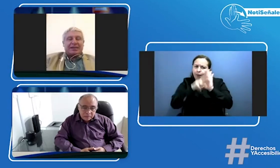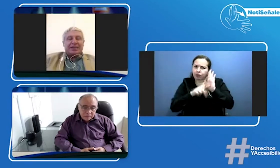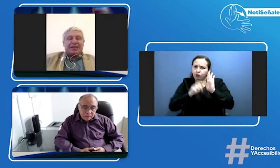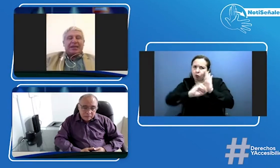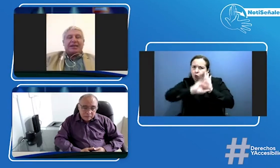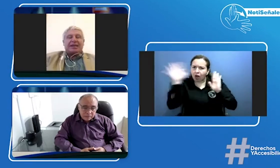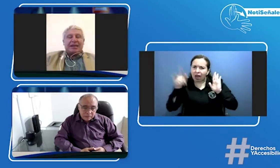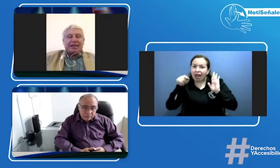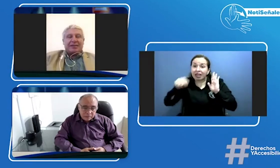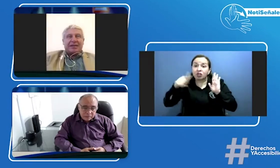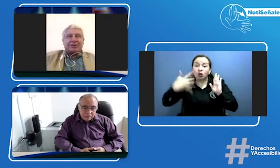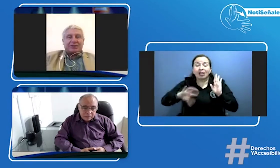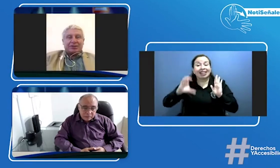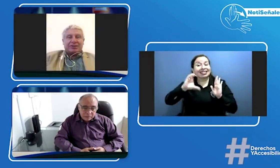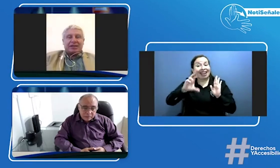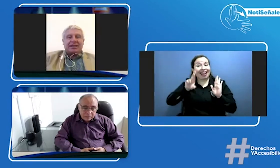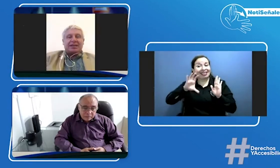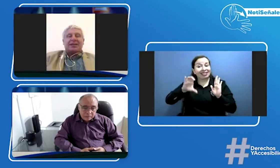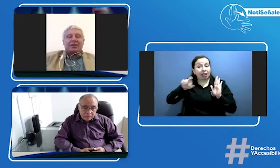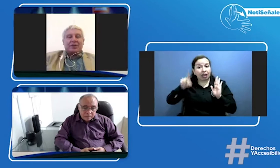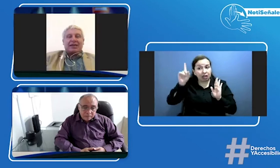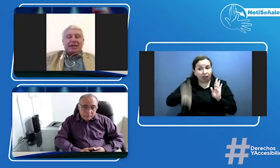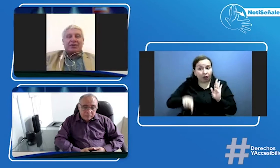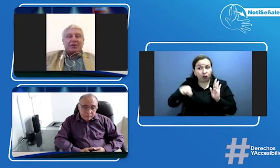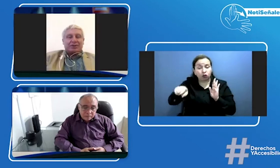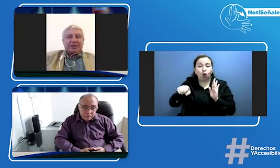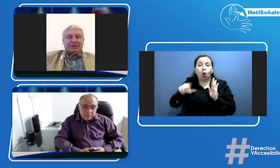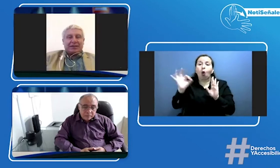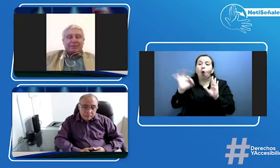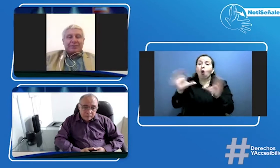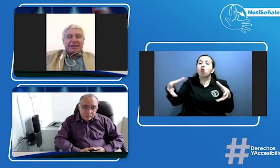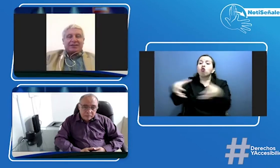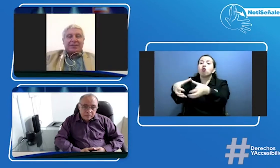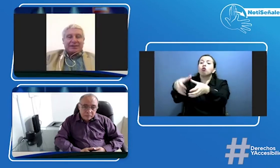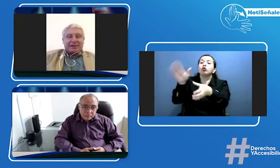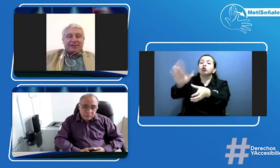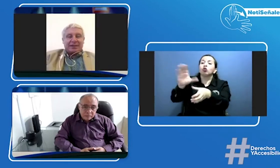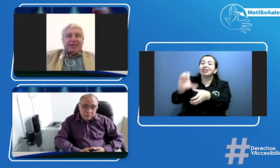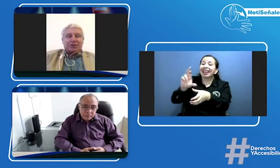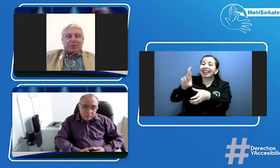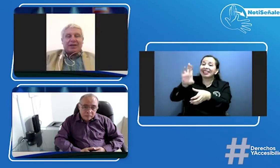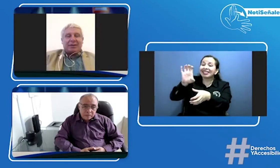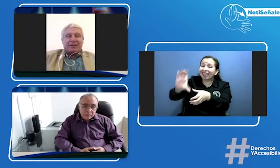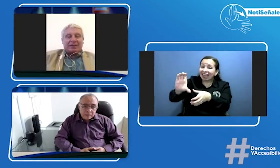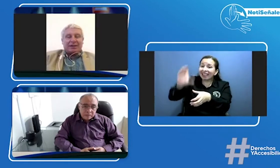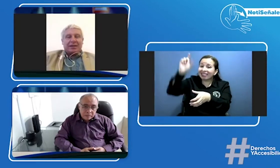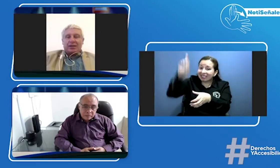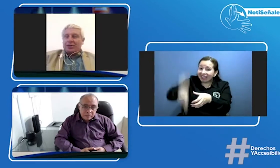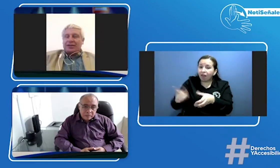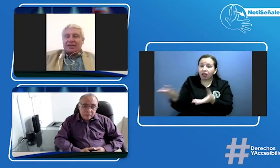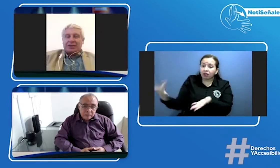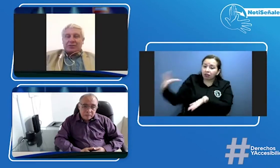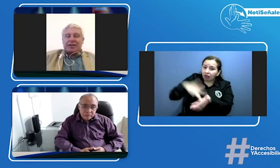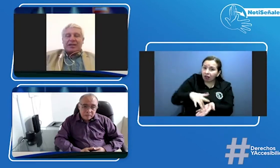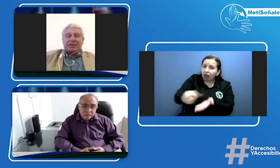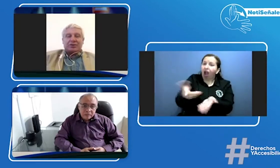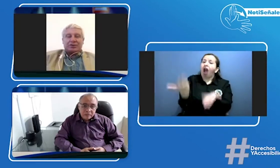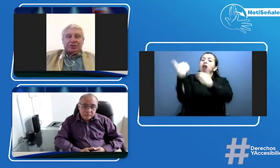y que esa asociación o ese gremio de los CRC esté presente y asuma realmente lo que tiene que asumir de la resolución